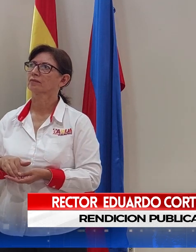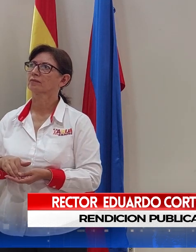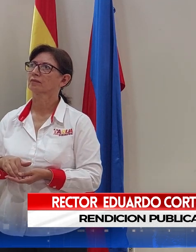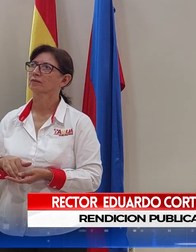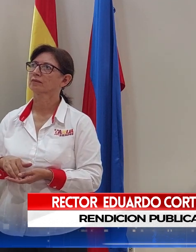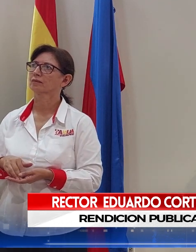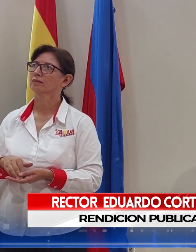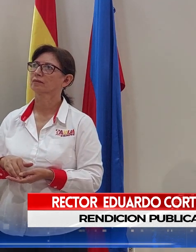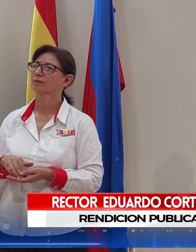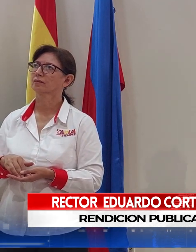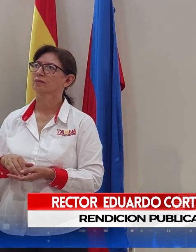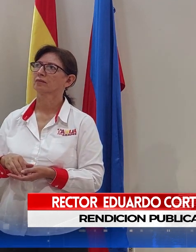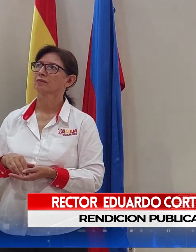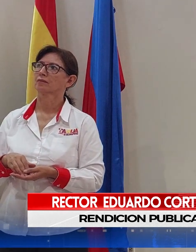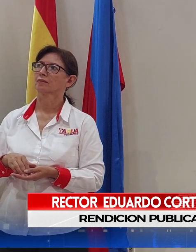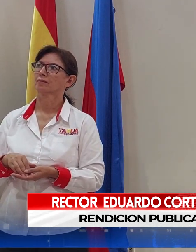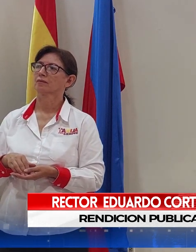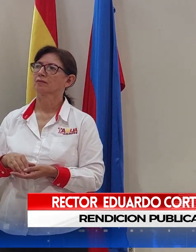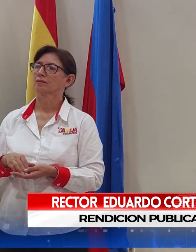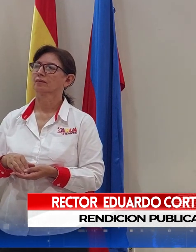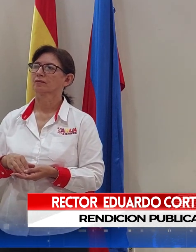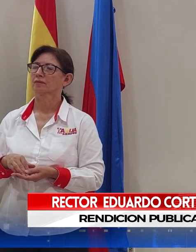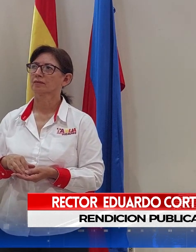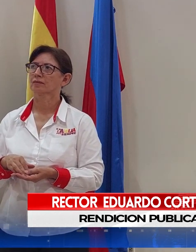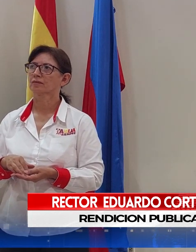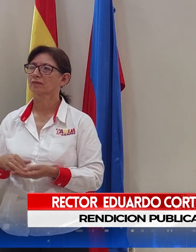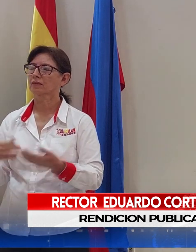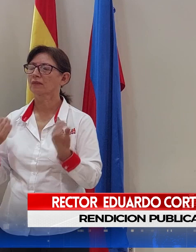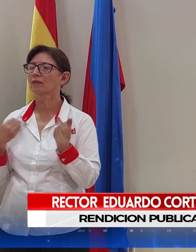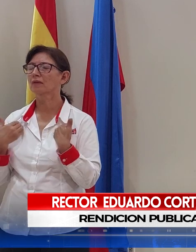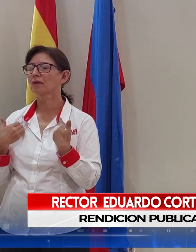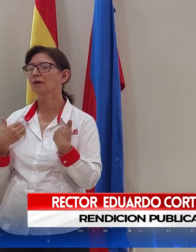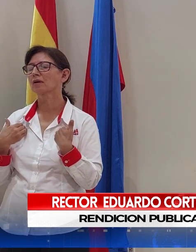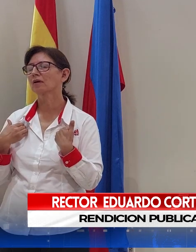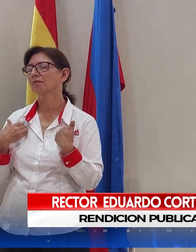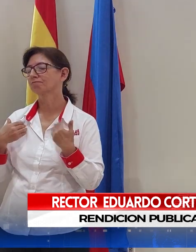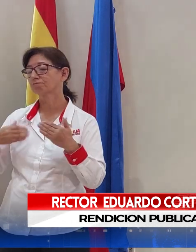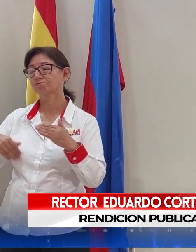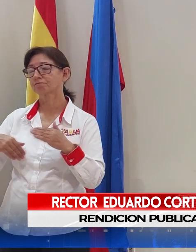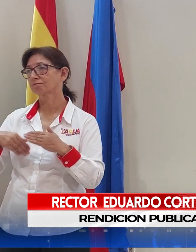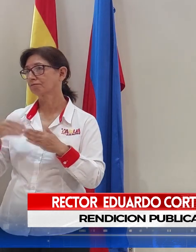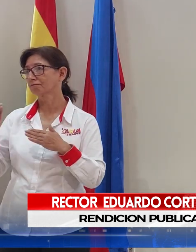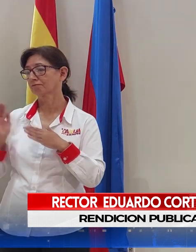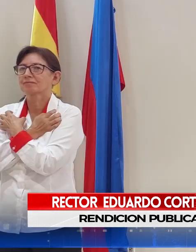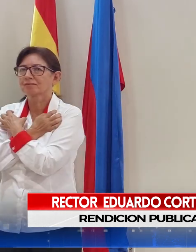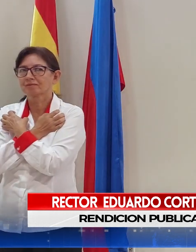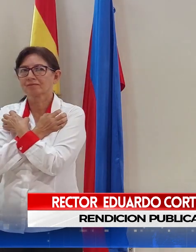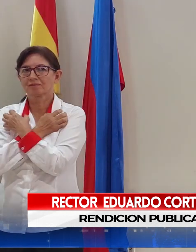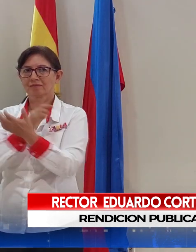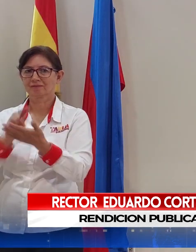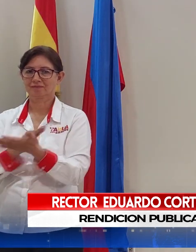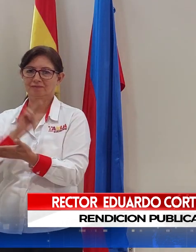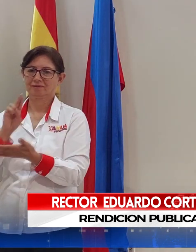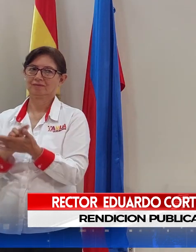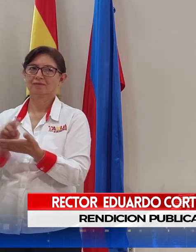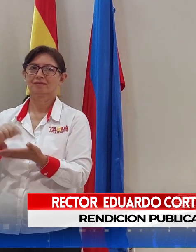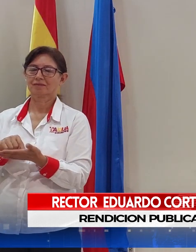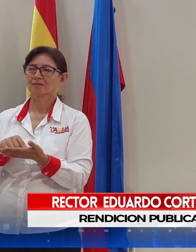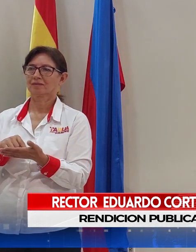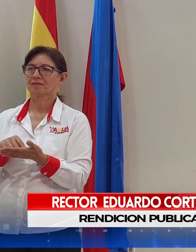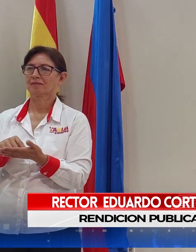Cuarenta y cinco, ¿no? Cero cuarenta y cinco mil. Hemos tenido un superávit de un millón setecientos seis mil. La carrera de